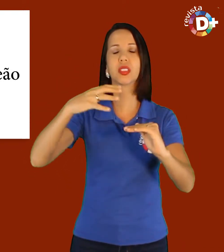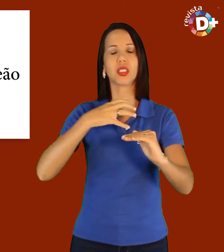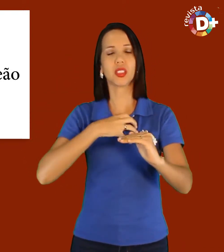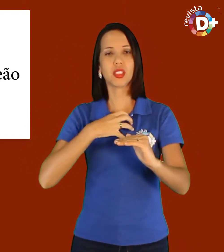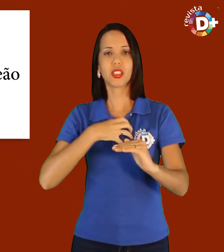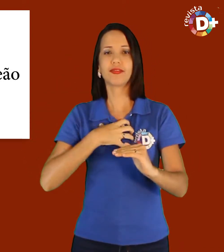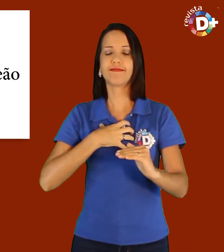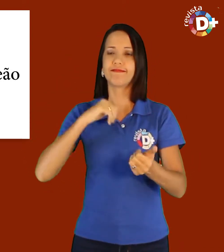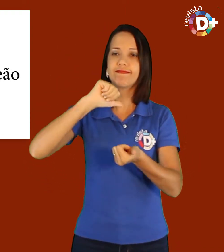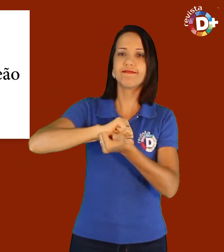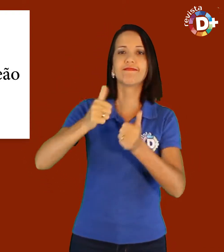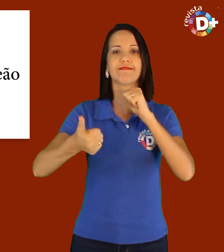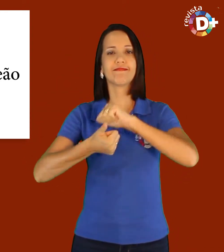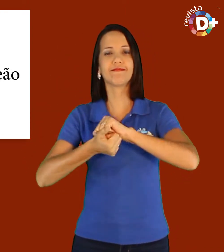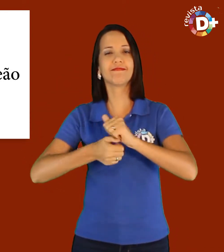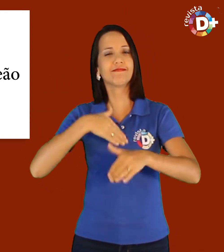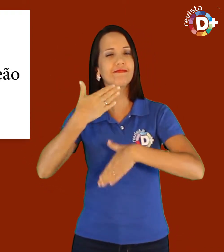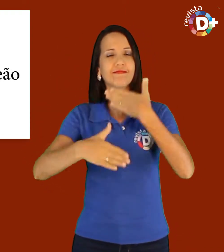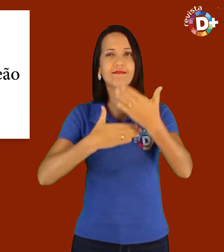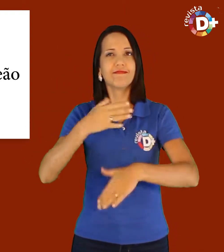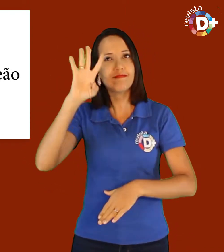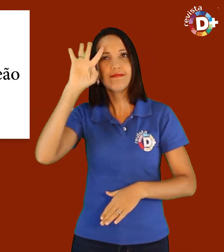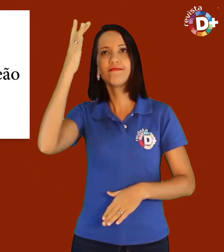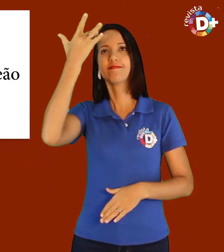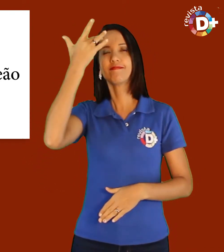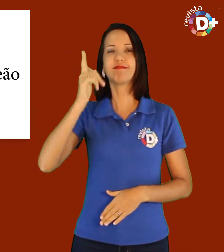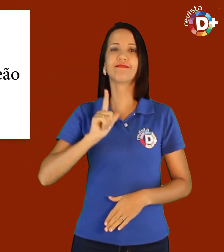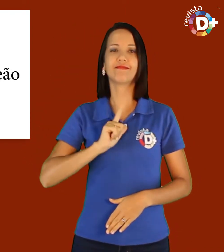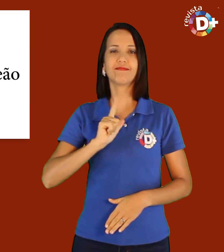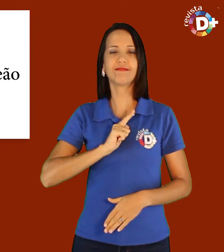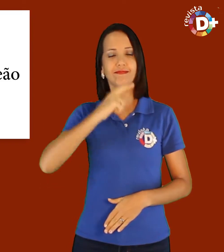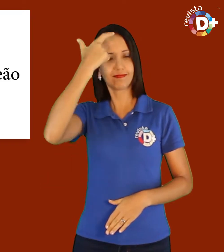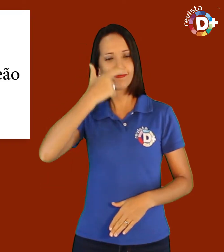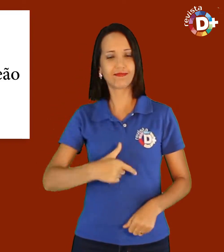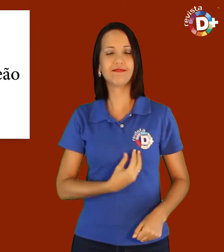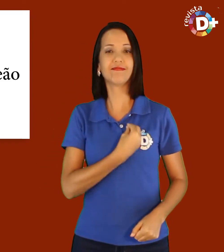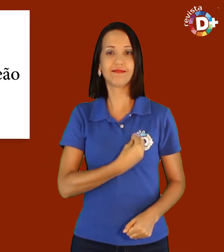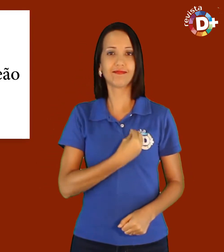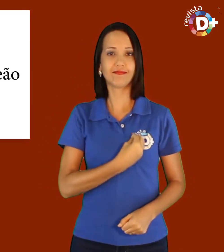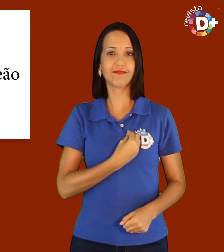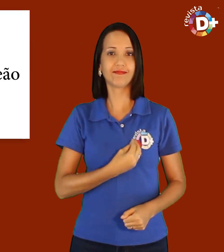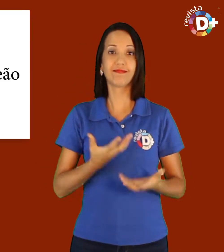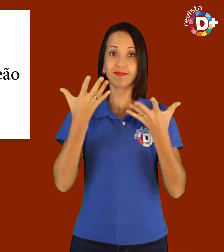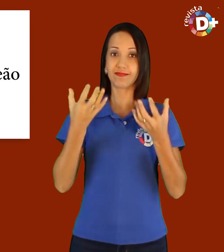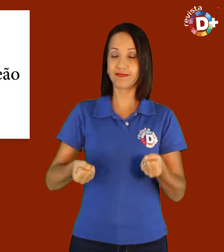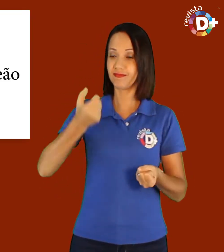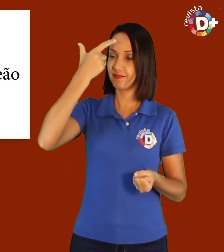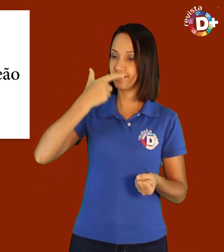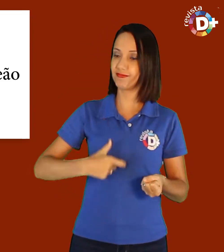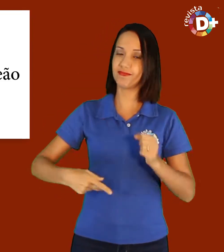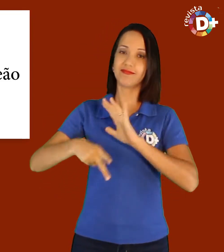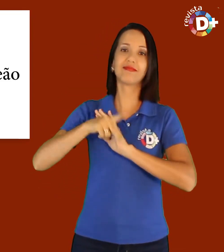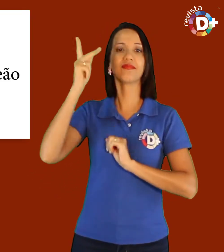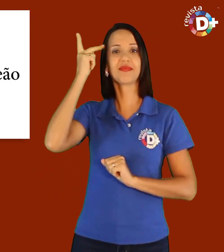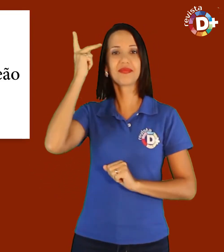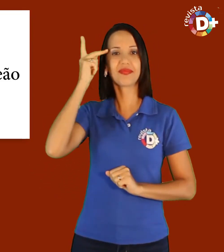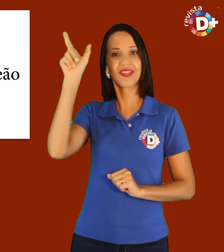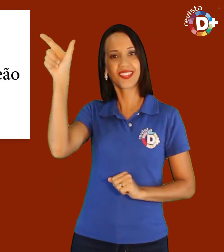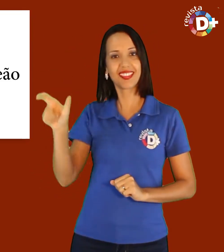acontecimentos nos obrigam a uma adequação e reinvenção da nossa história. Assim aconteceu